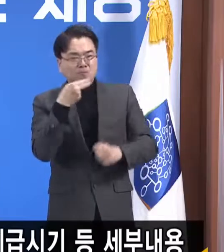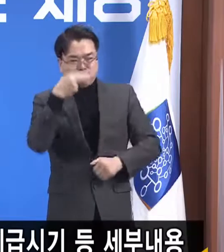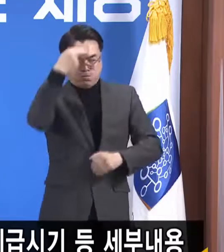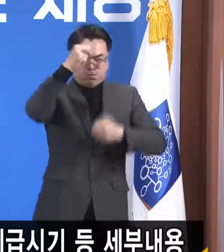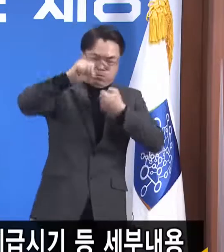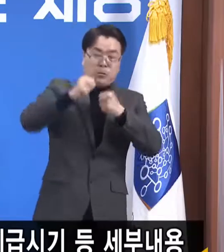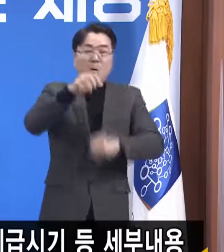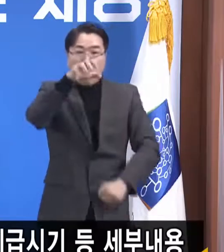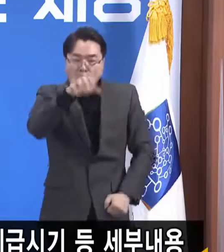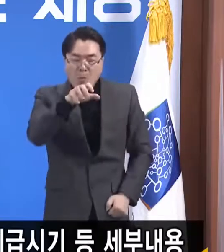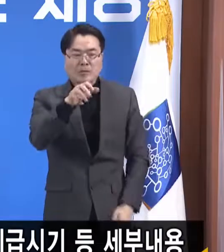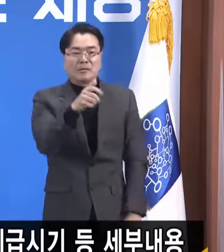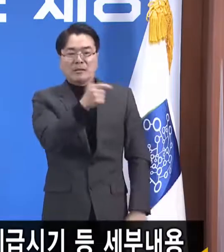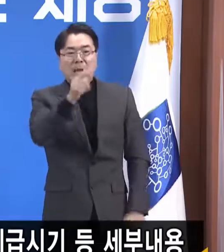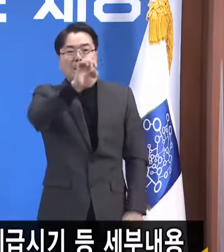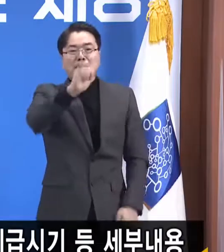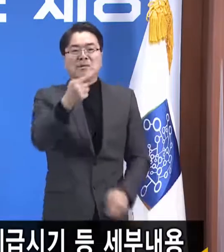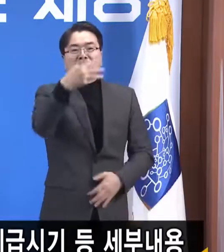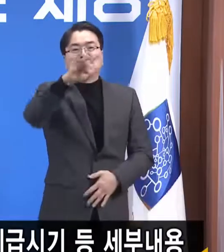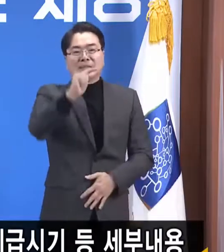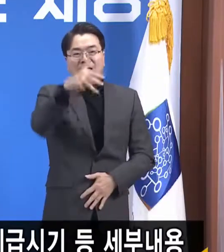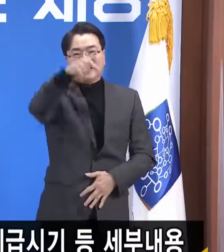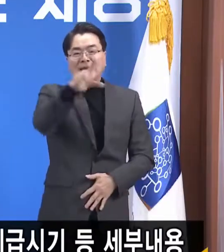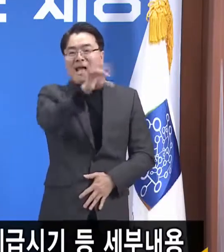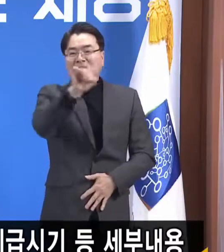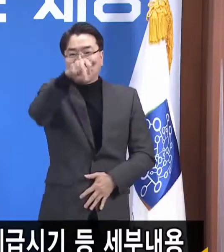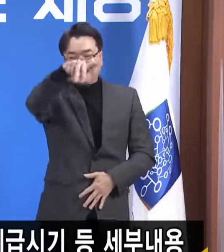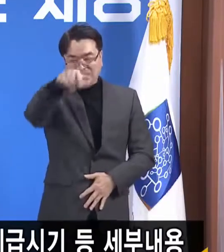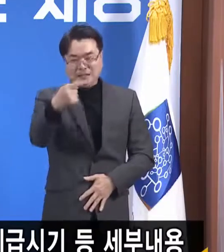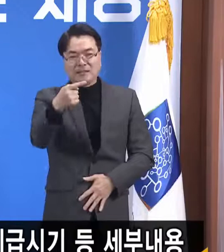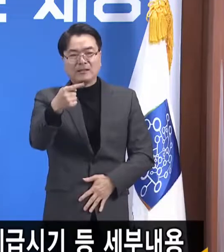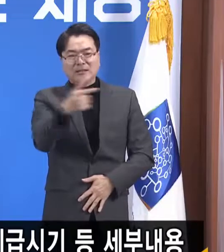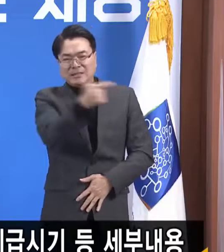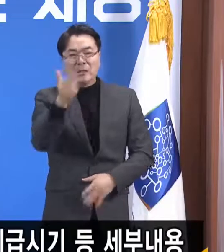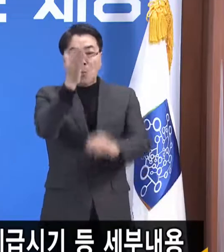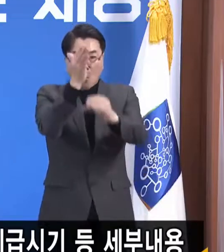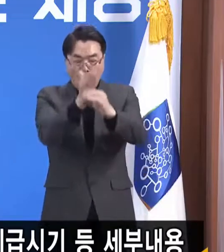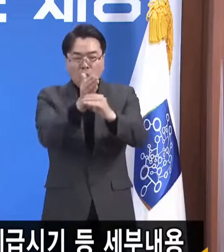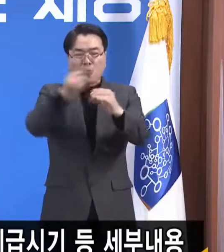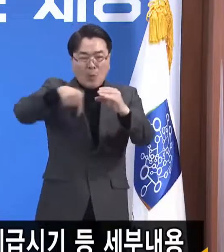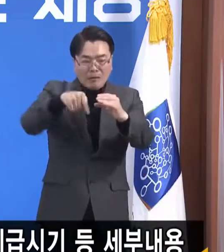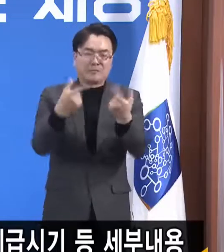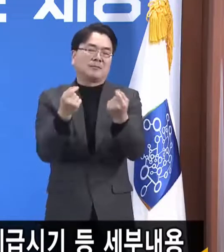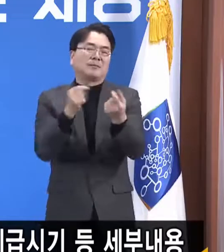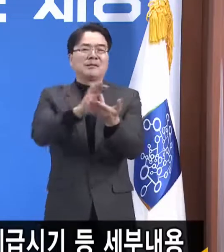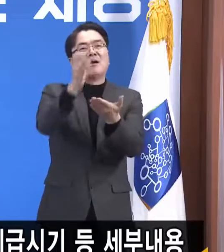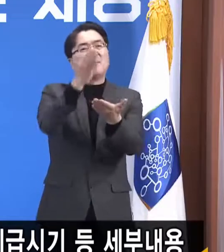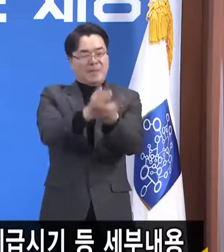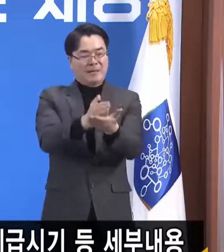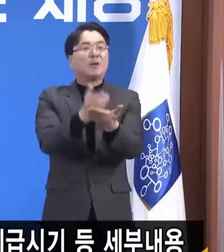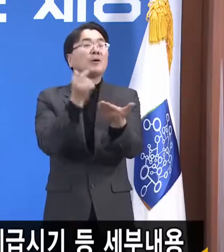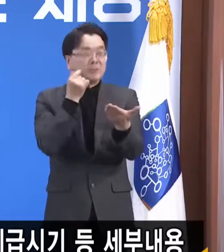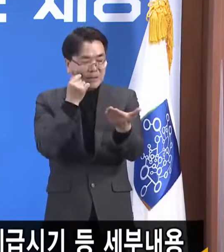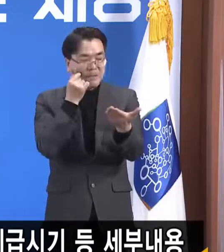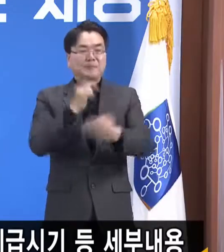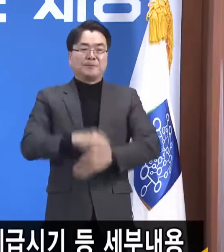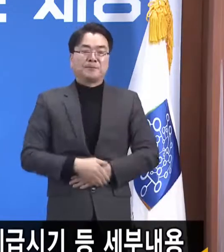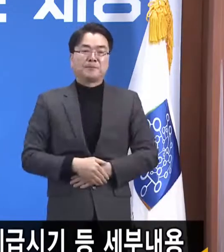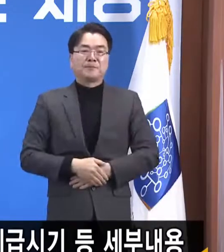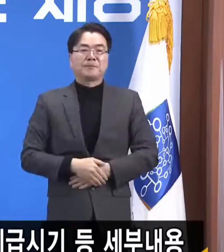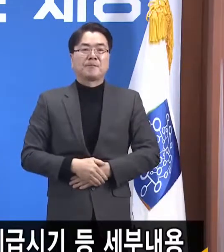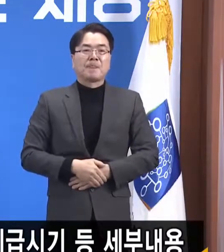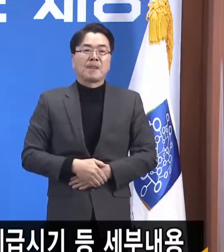프랭차이즈 직영점 등은 사용이 제한됩니다. 지역별로 세부 사용처는 경기 지역화폐